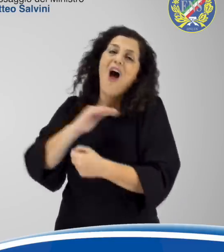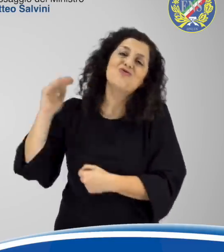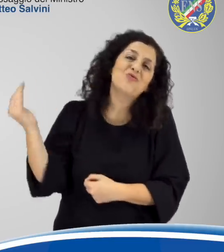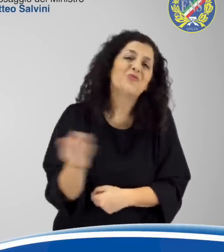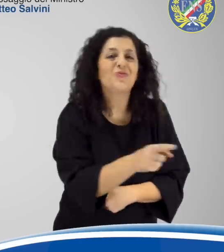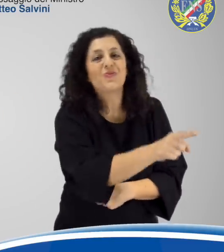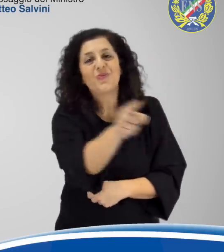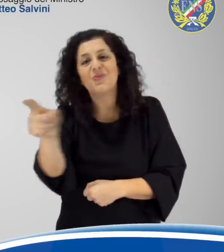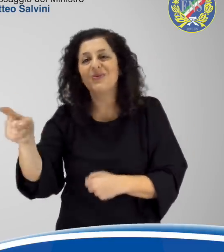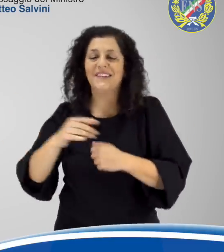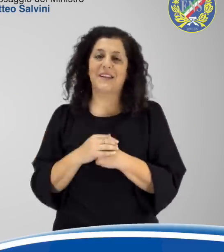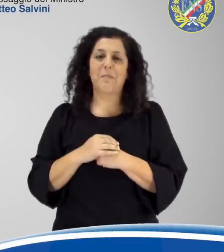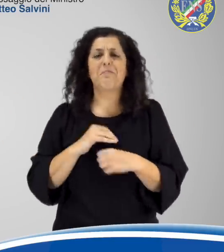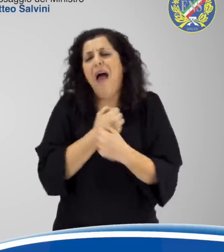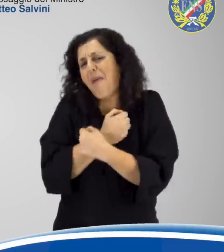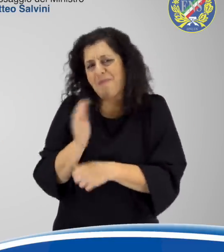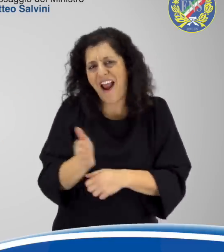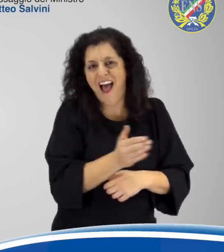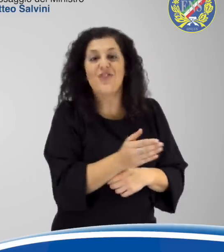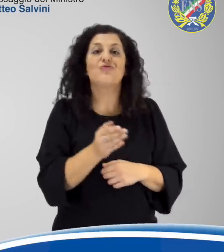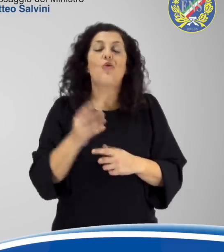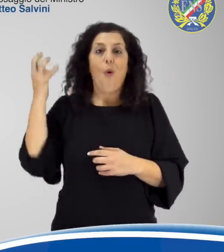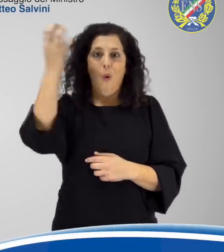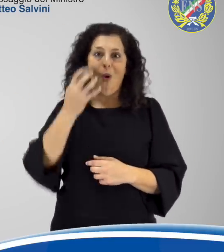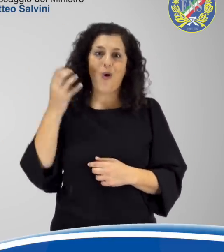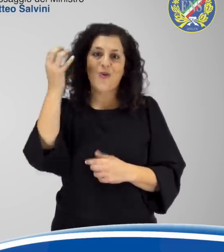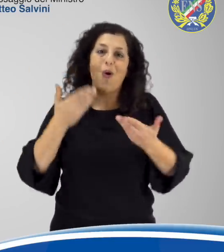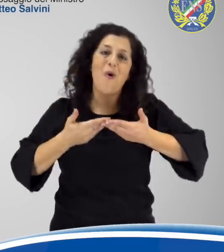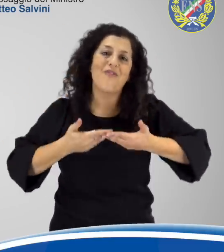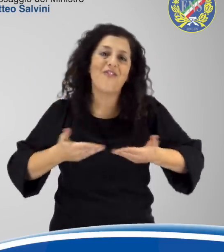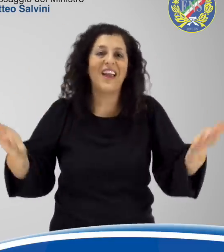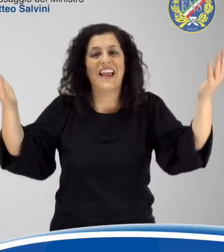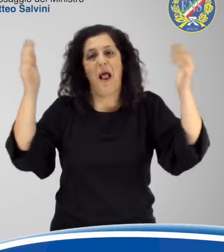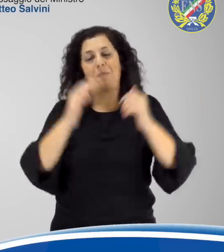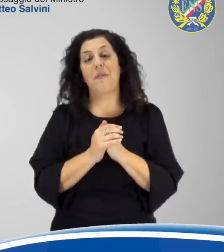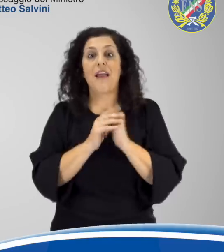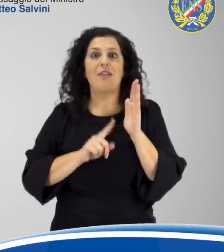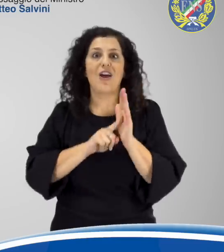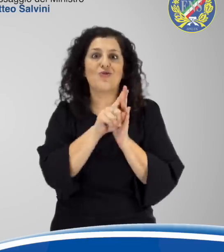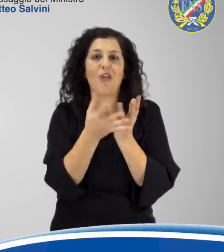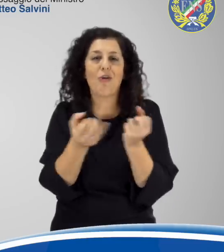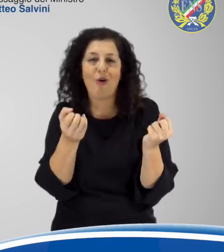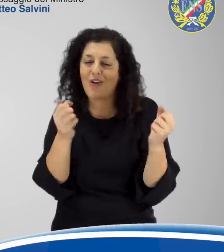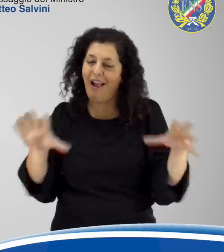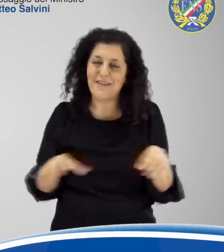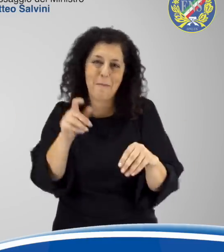Un abbraccio a tutti voi e al di là dell'abbraccio l'orgoglio finalmente ad aver portato i primi